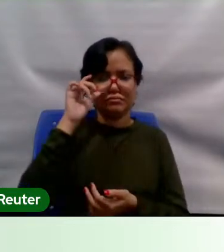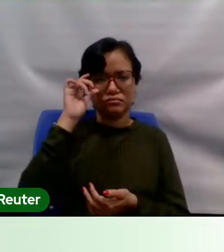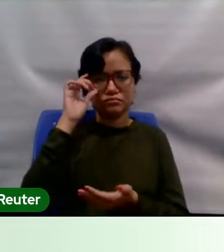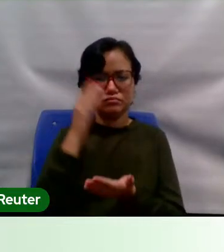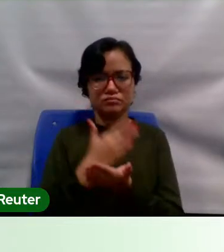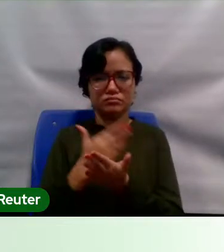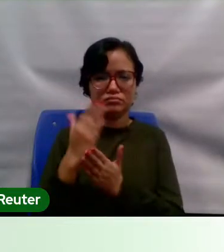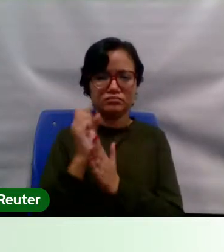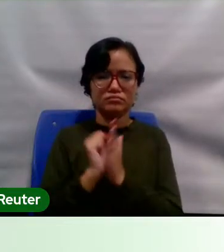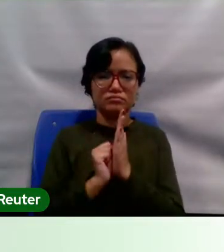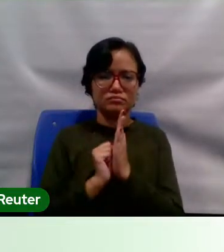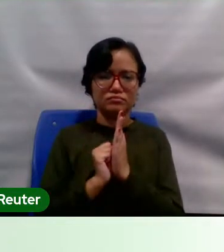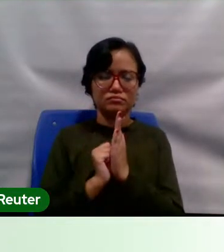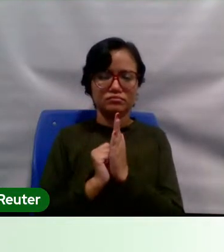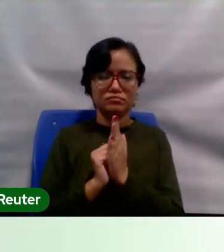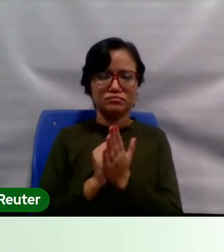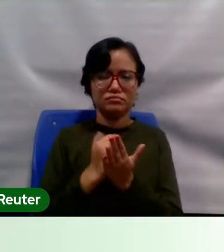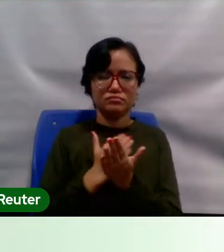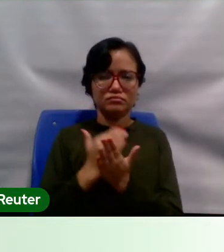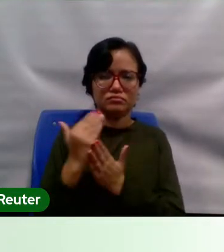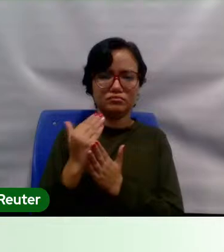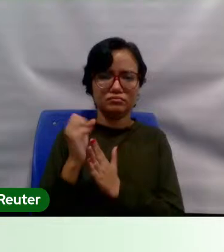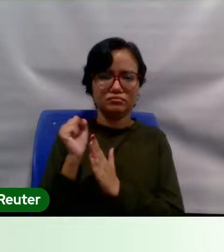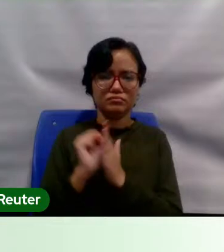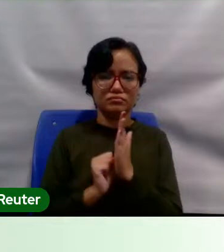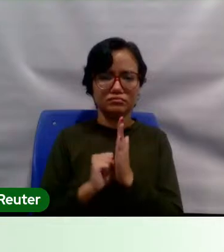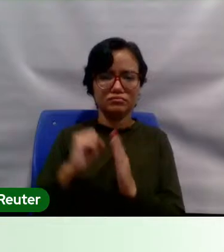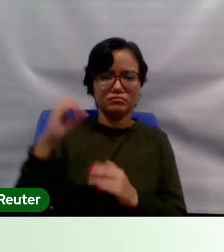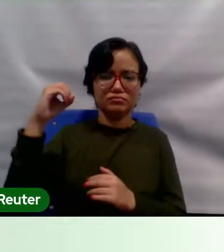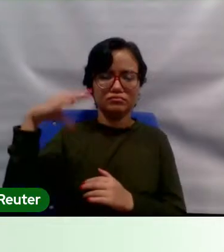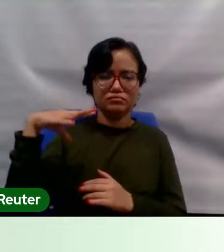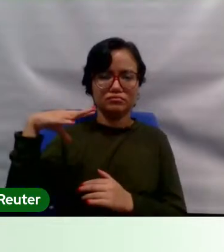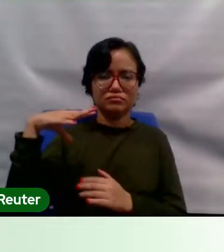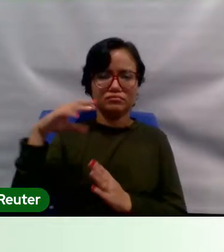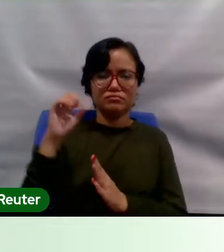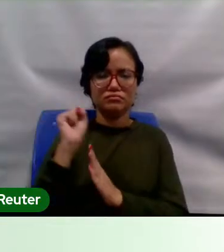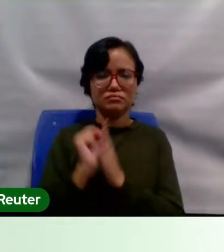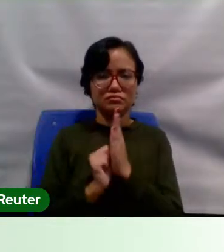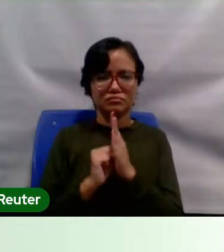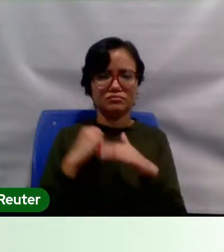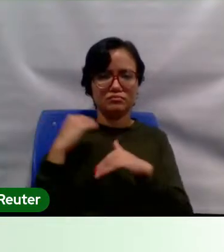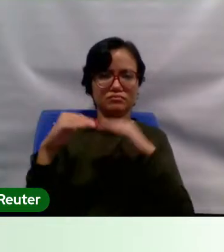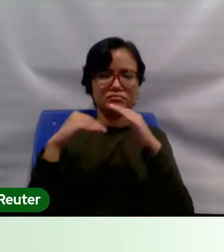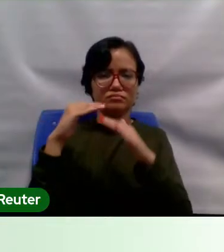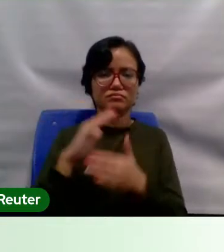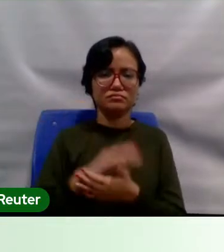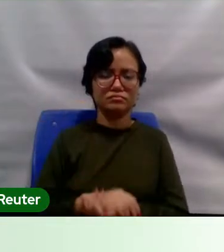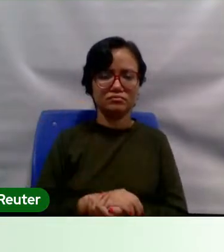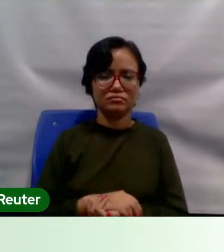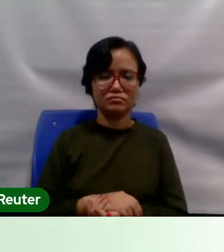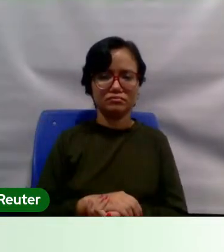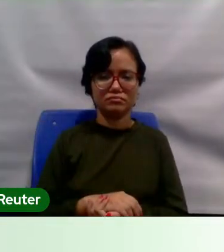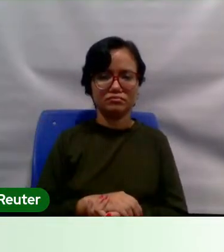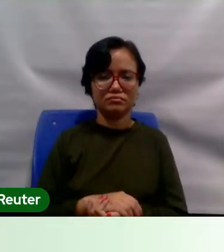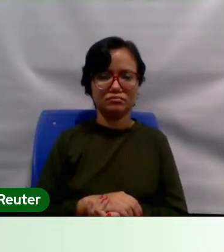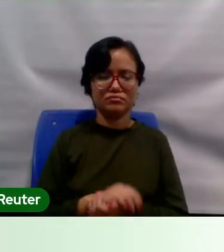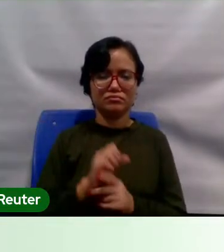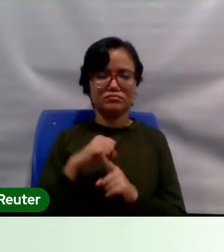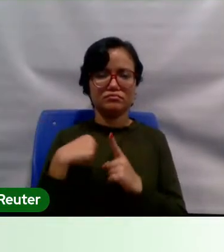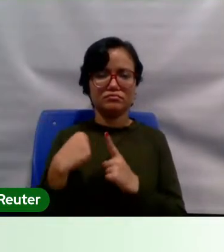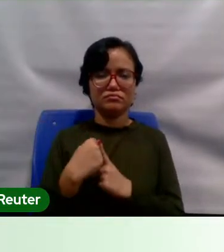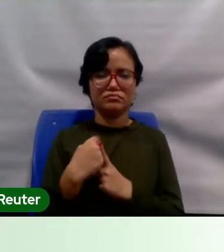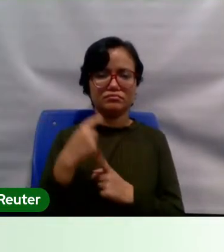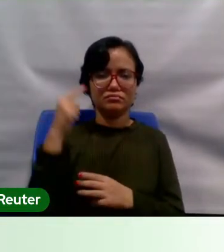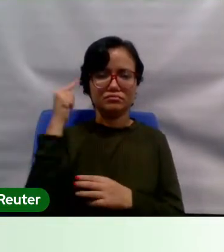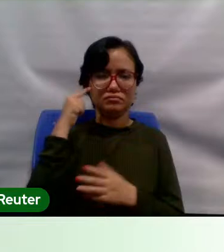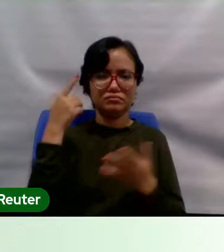século, no início do século das luzes, século do progresso, alguma parte da sociedade pensava